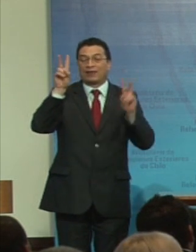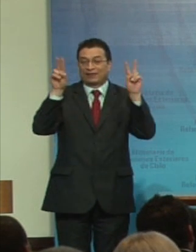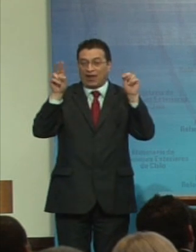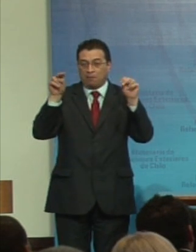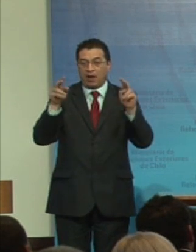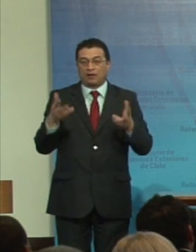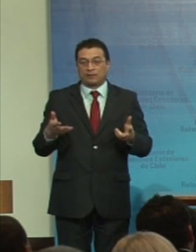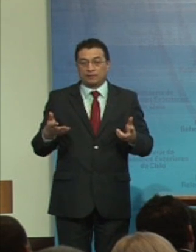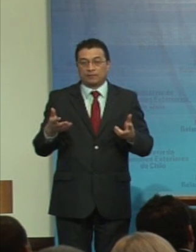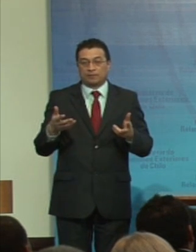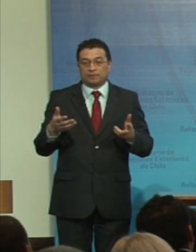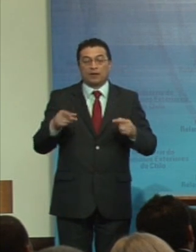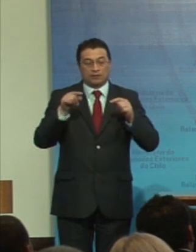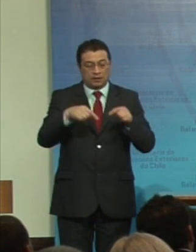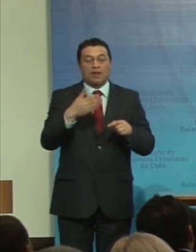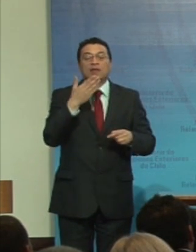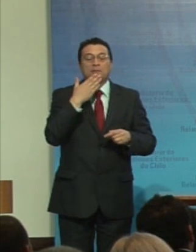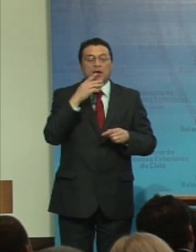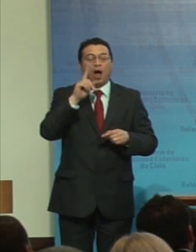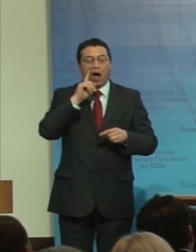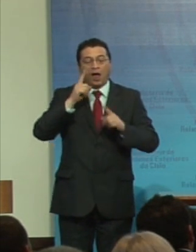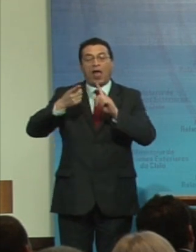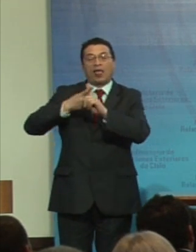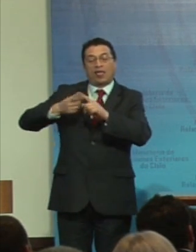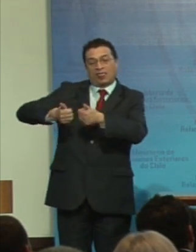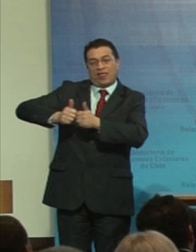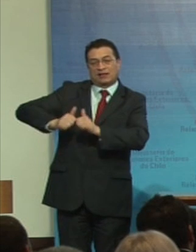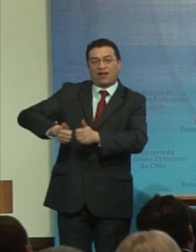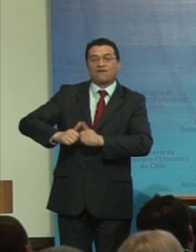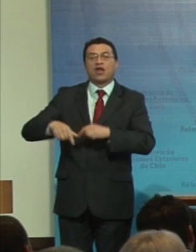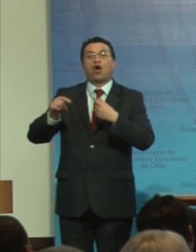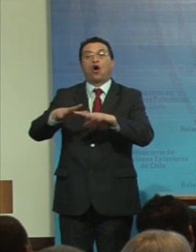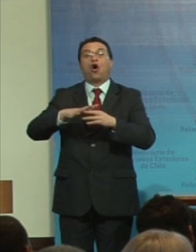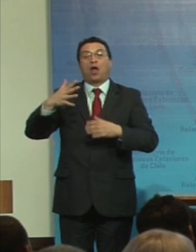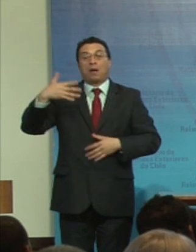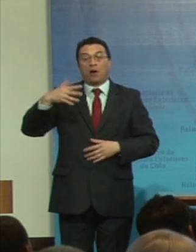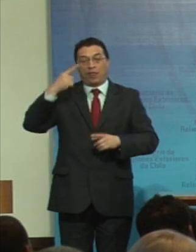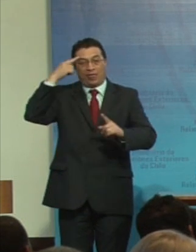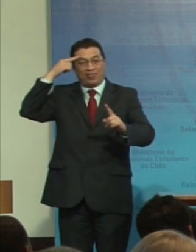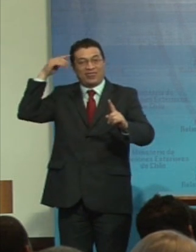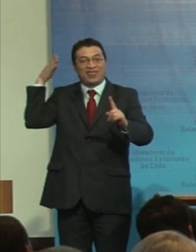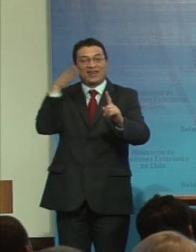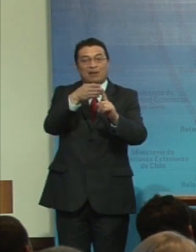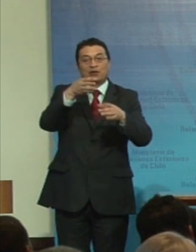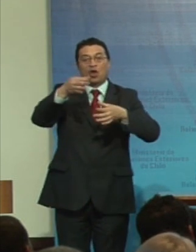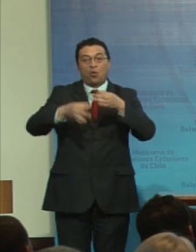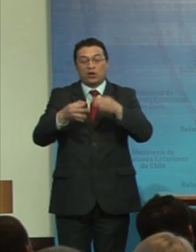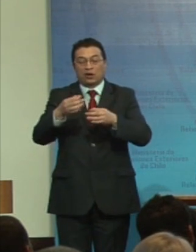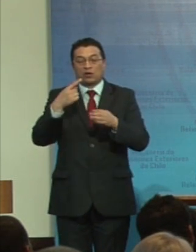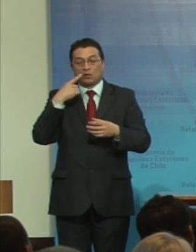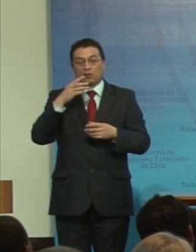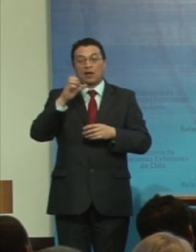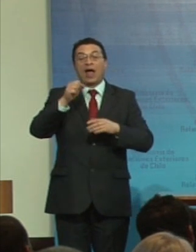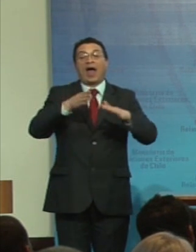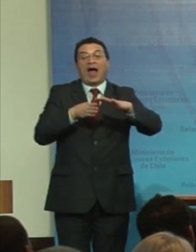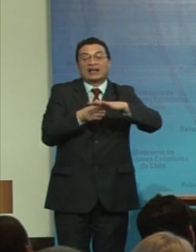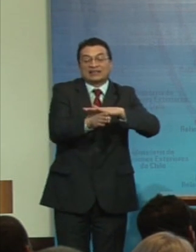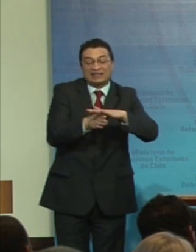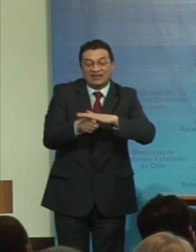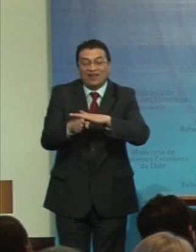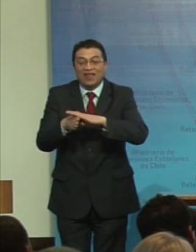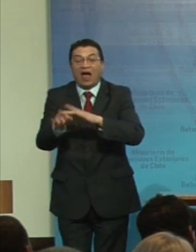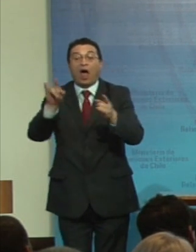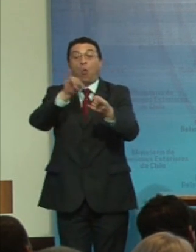tenemos también desafíos y me refiero a lo directamente jurídico en conectores como la accesibilidad